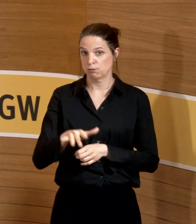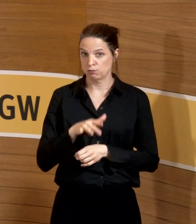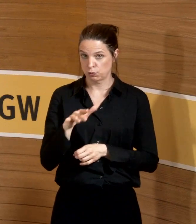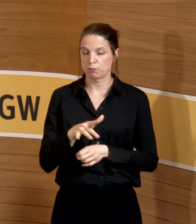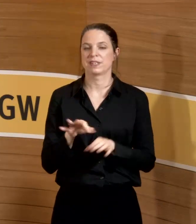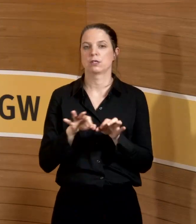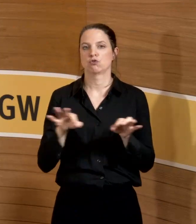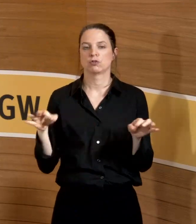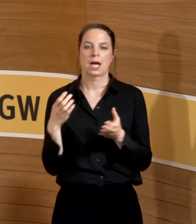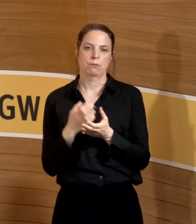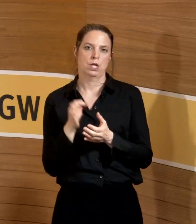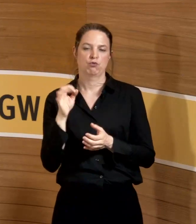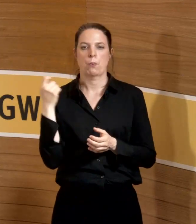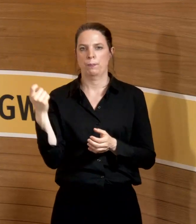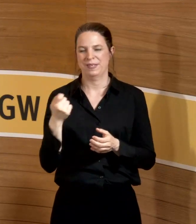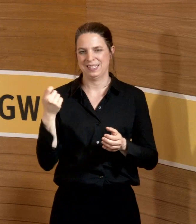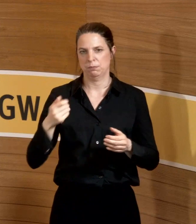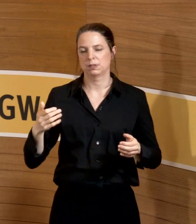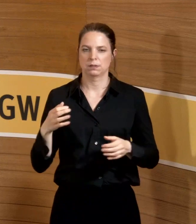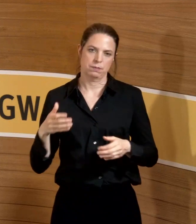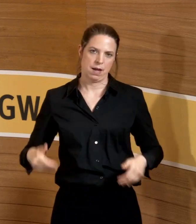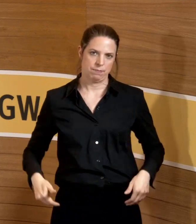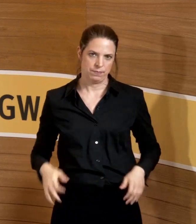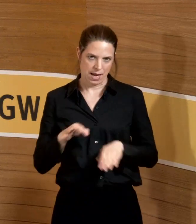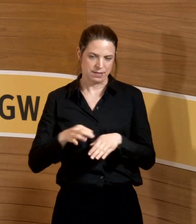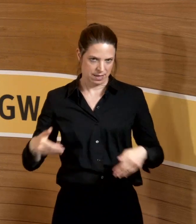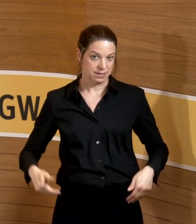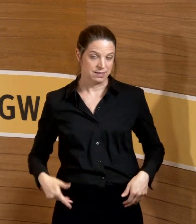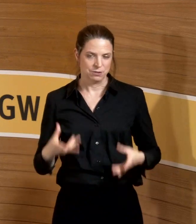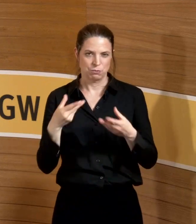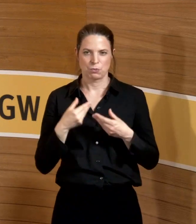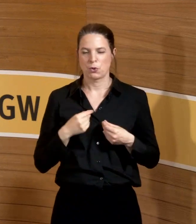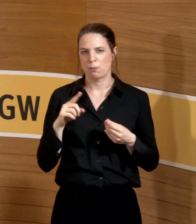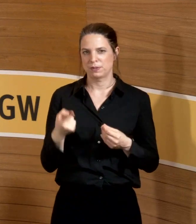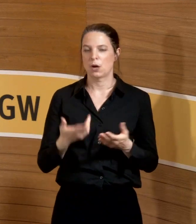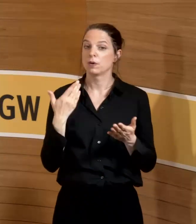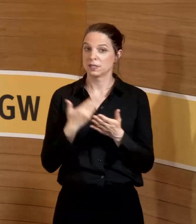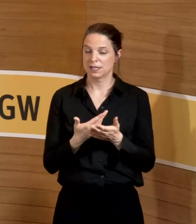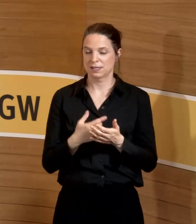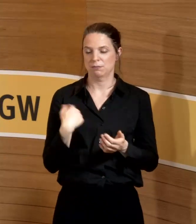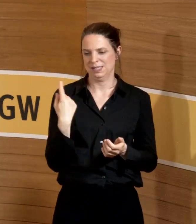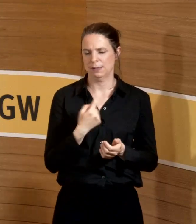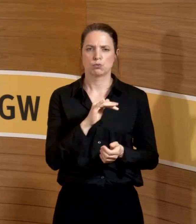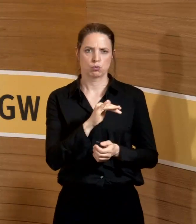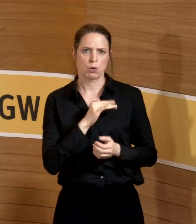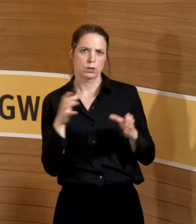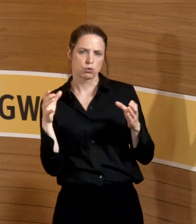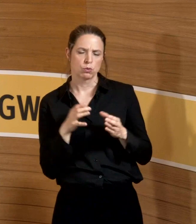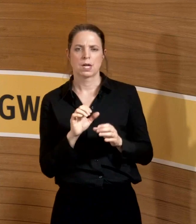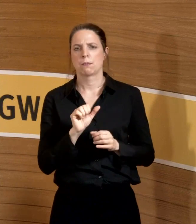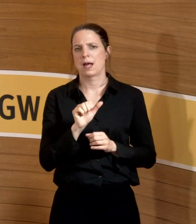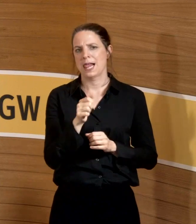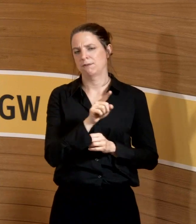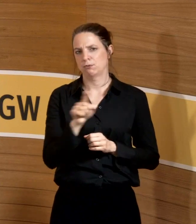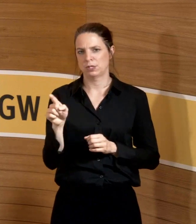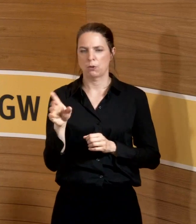Betriebsärztlichen Dienstes für unser Klinikum bekommen. Das bedeutet, dass wir natürlich mit Kollegen zusammen knapp 11.000 Mitarbeiter